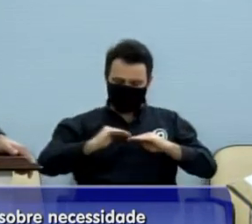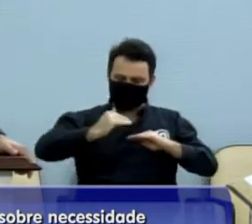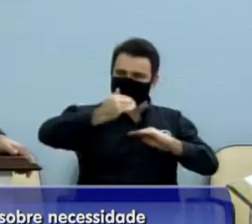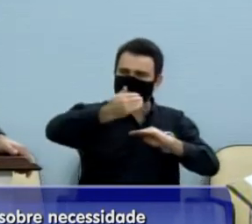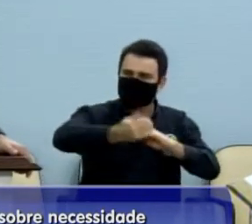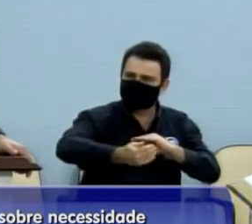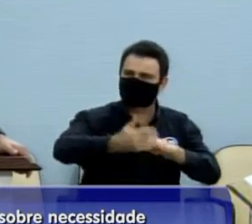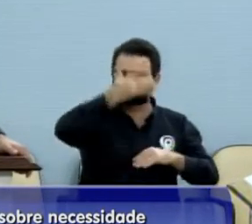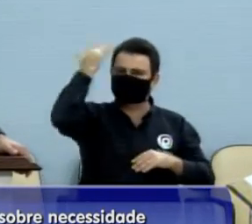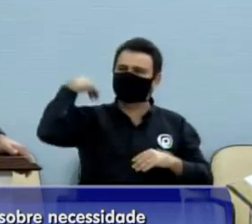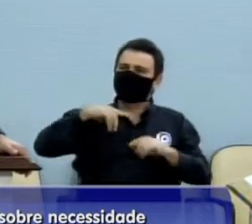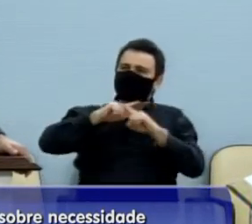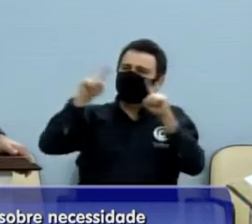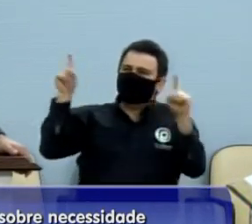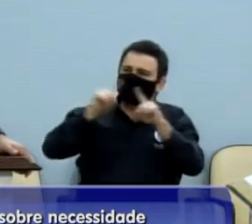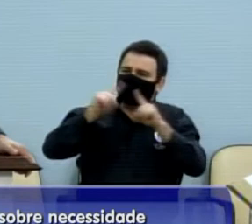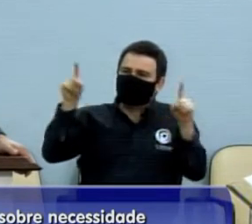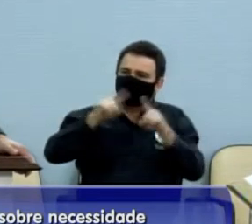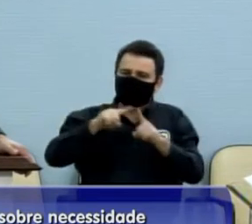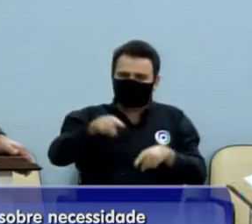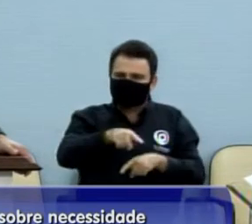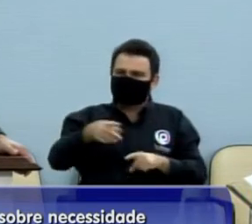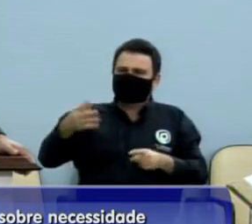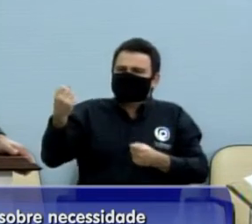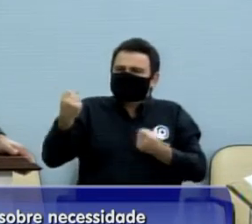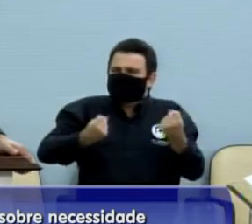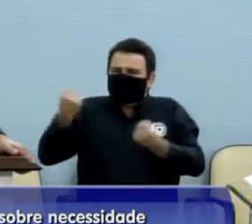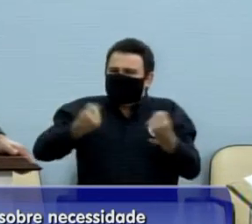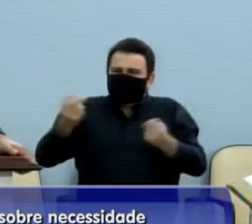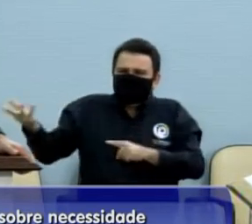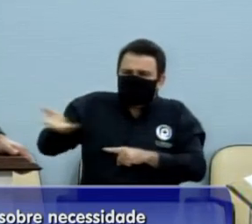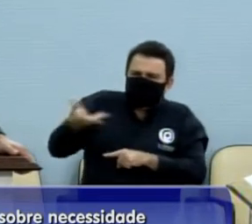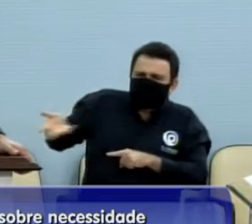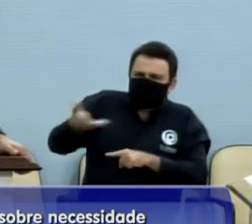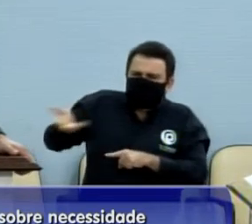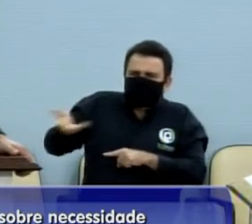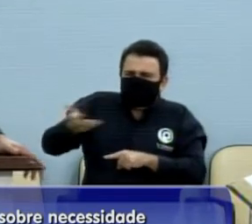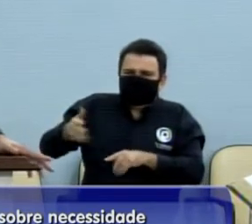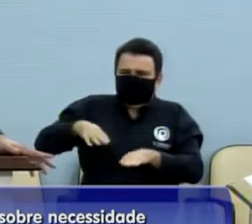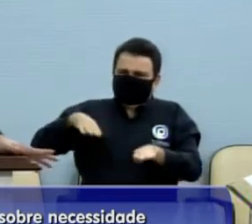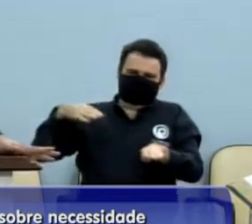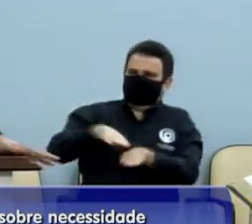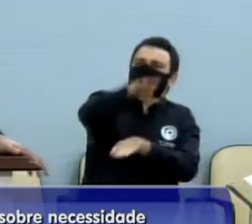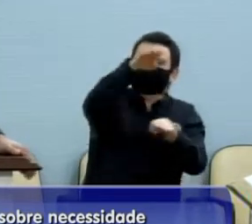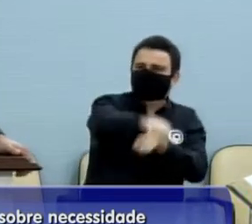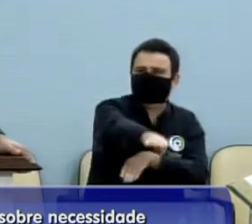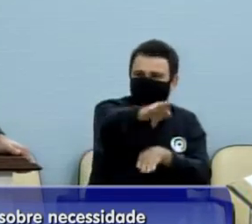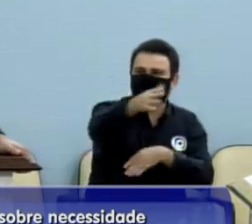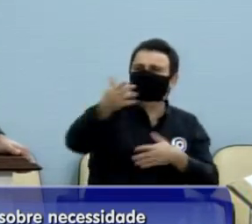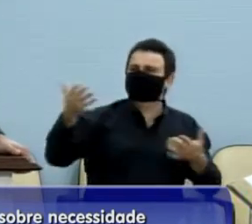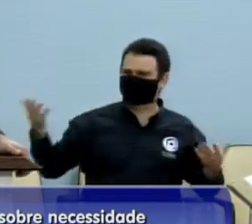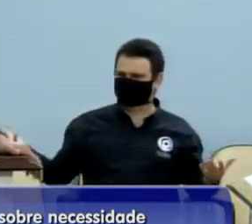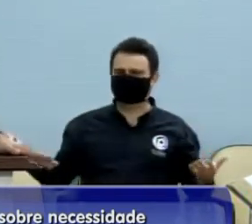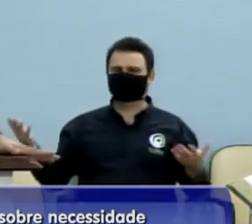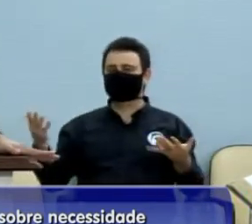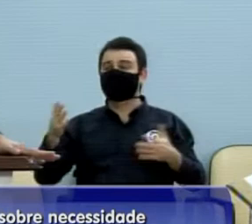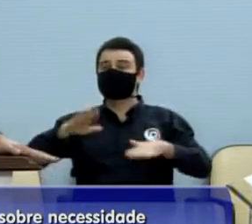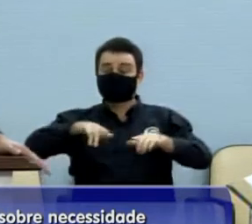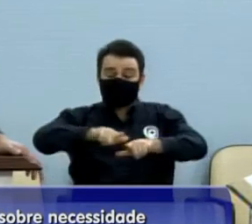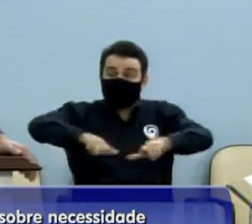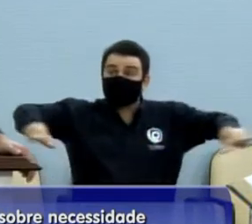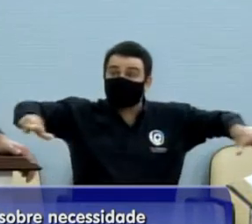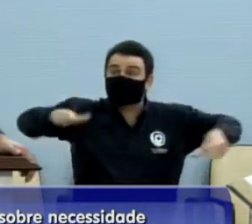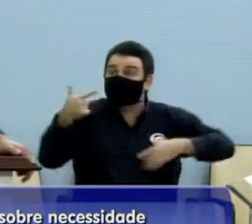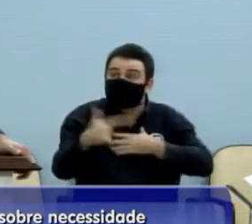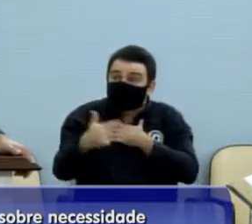pessoas reclamando da velocidade que os veículos têm andado. Lógico que, com lombada ou sem lombada, a imprudência vai continuar,